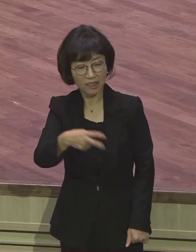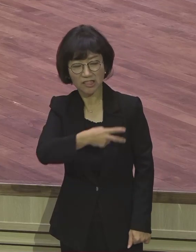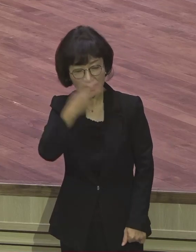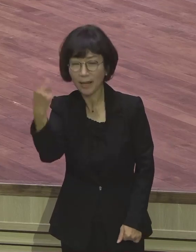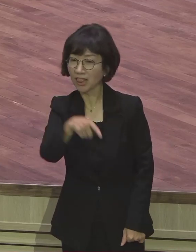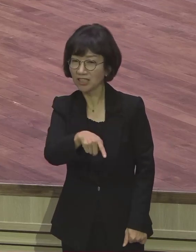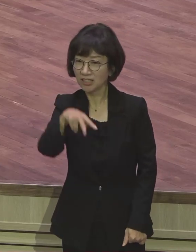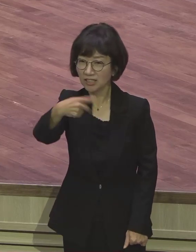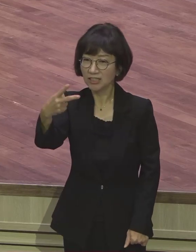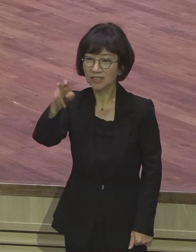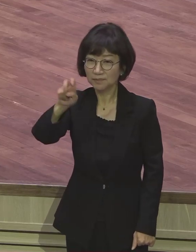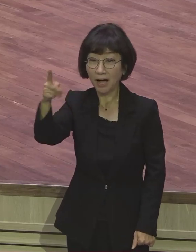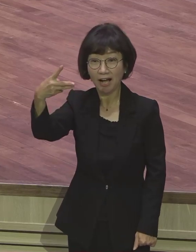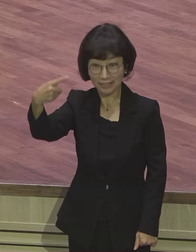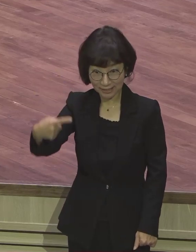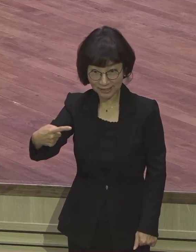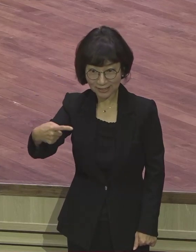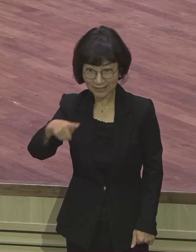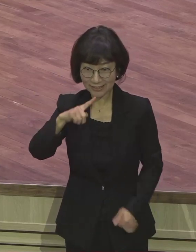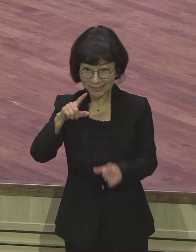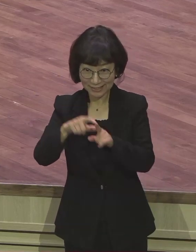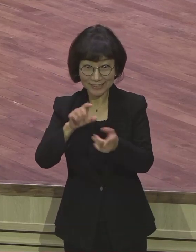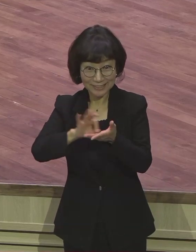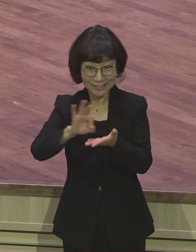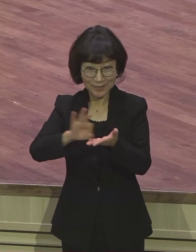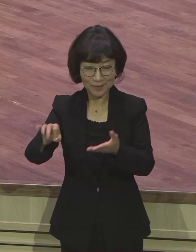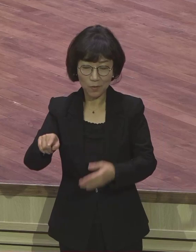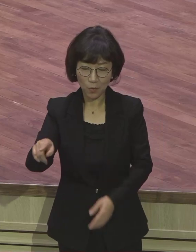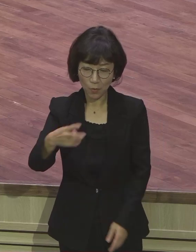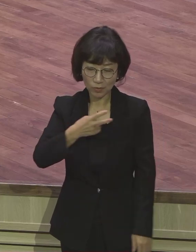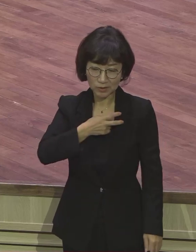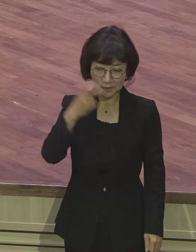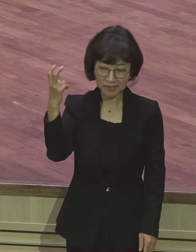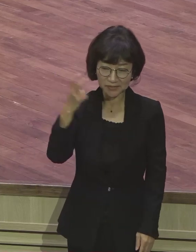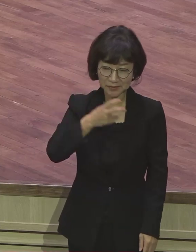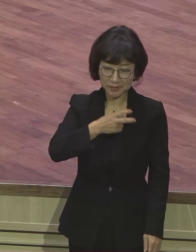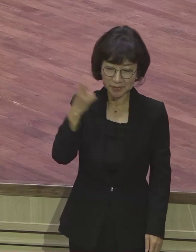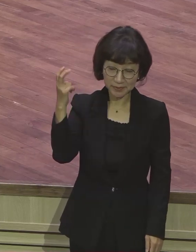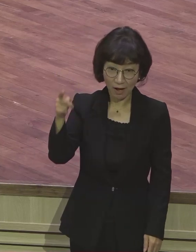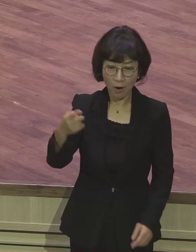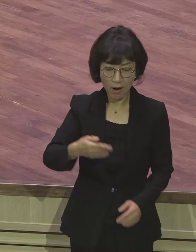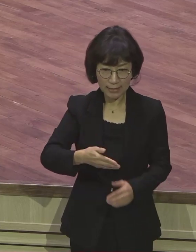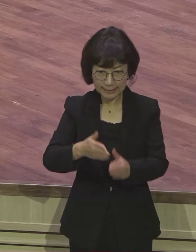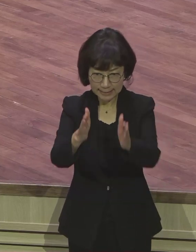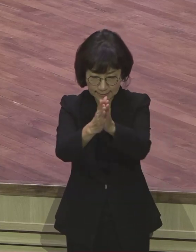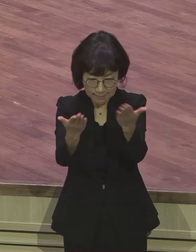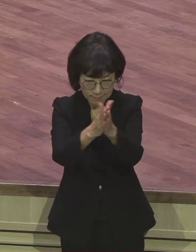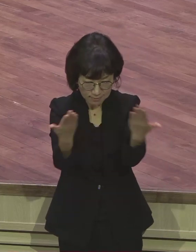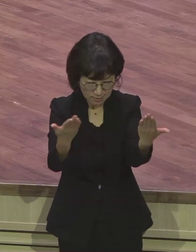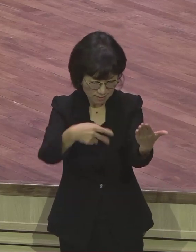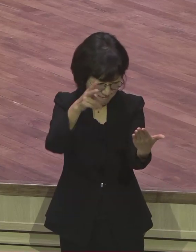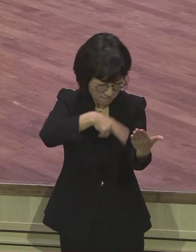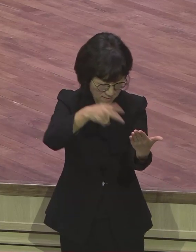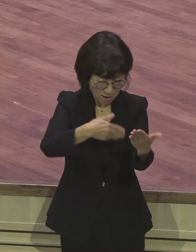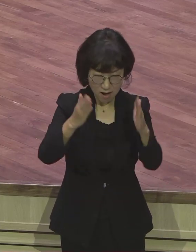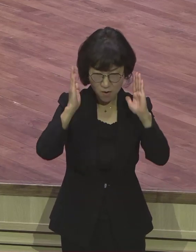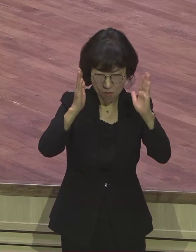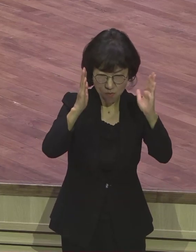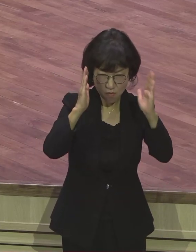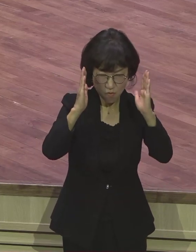표현을 사용해서 책을 많이 읽고 공부를 잘해서 똑똑한 사람을 뭐라 그러냐